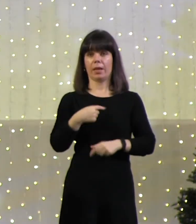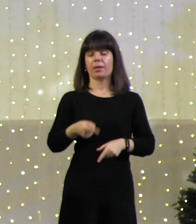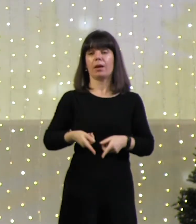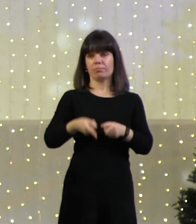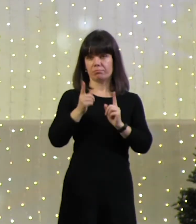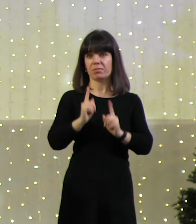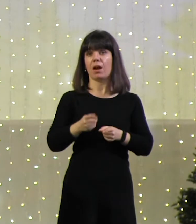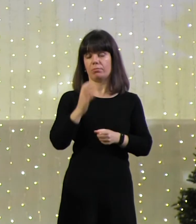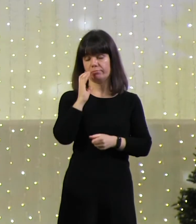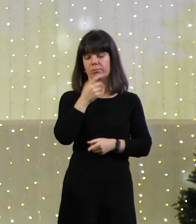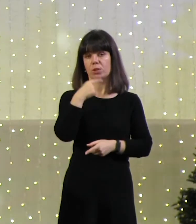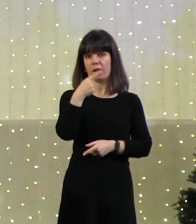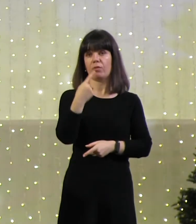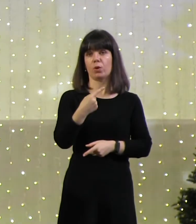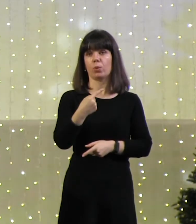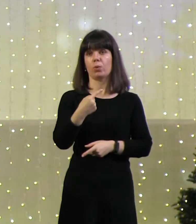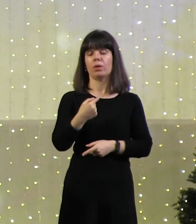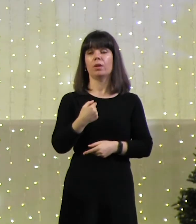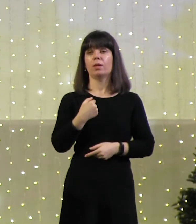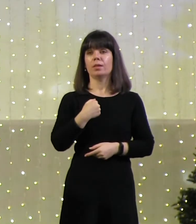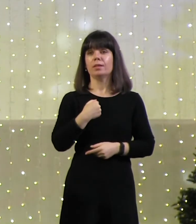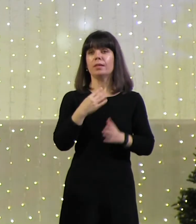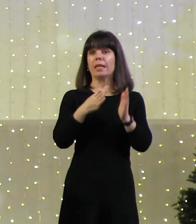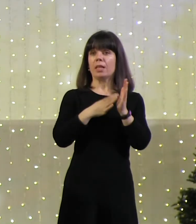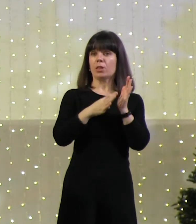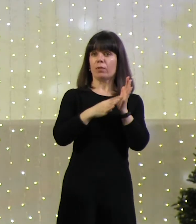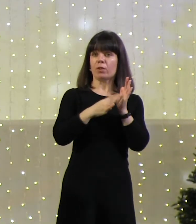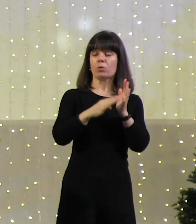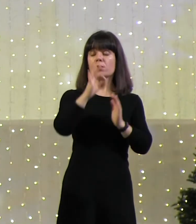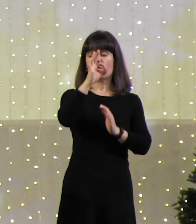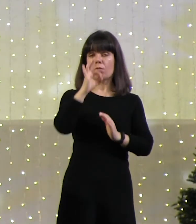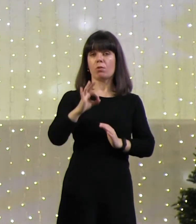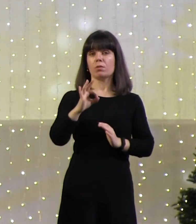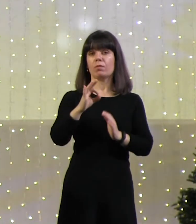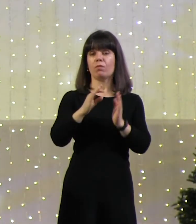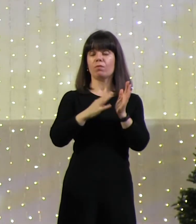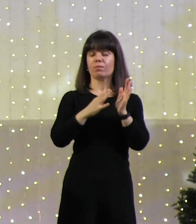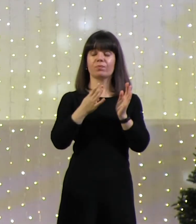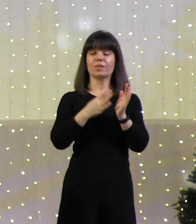я 98% думаю и 2% говорю.